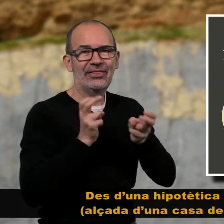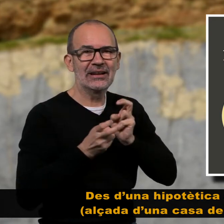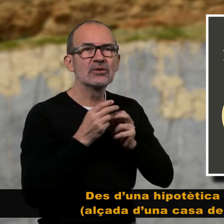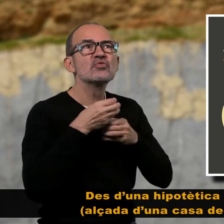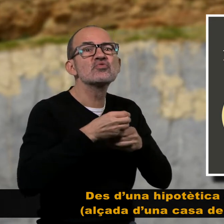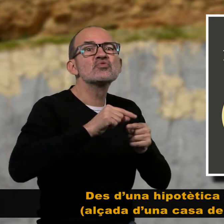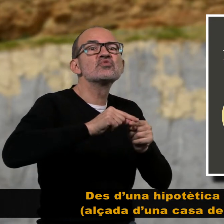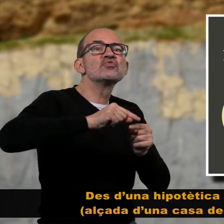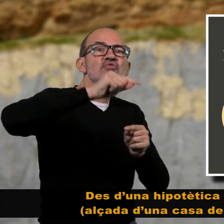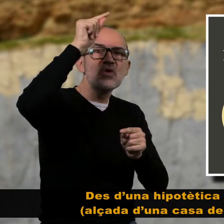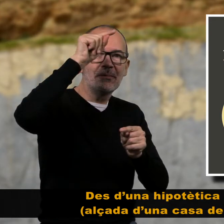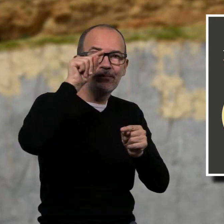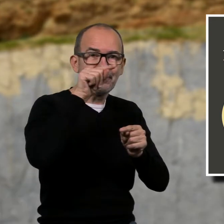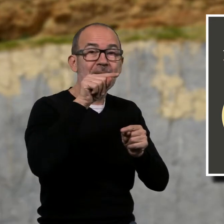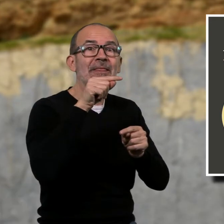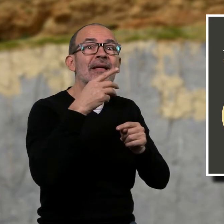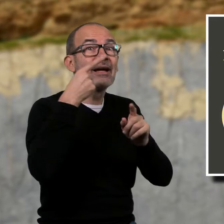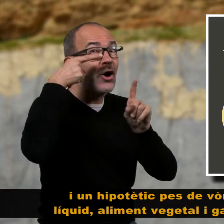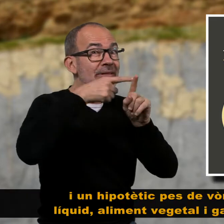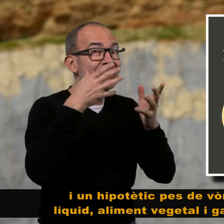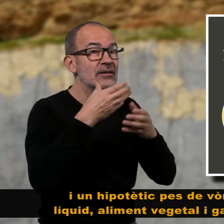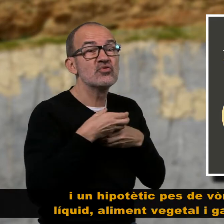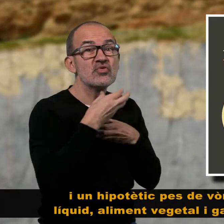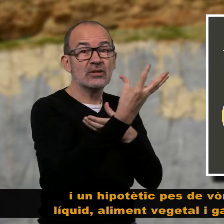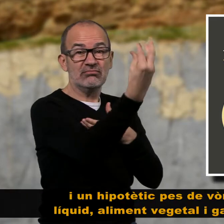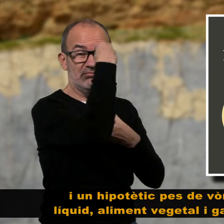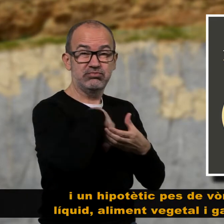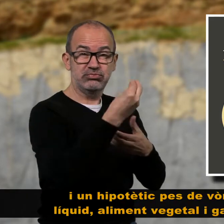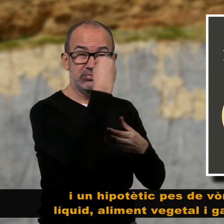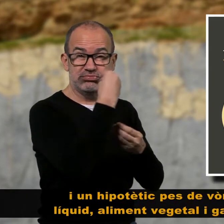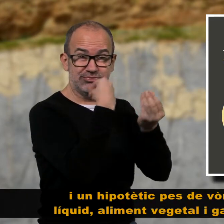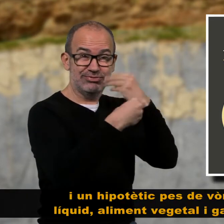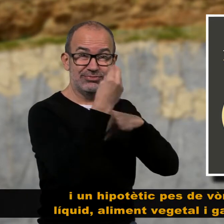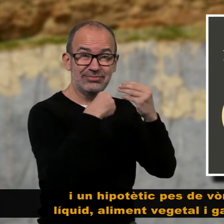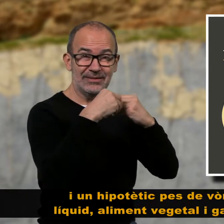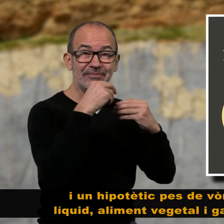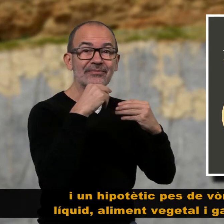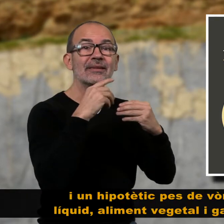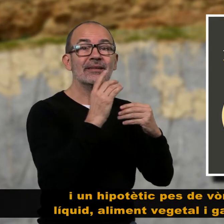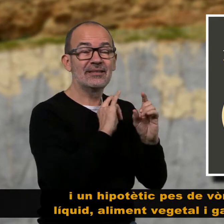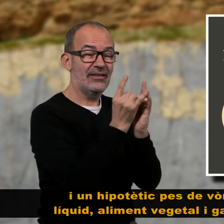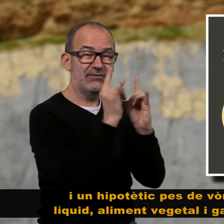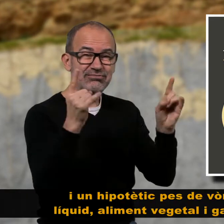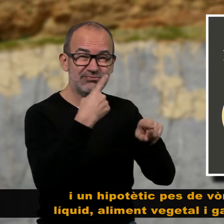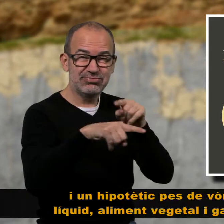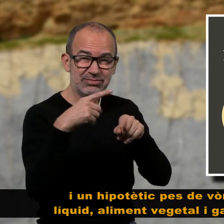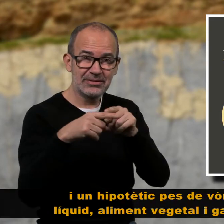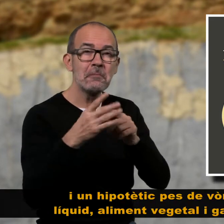inclou líquid, aliment vegetal i gastròlits de 20 kg, la velocitat de l'impacte seria d'uns 10 metres per segon,